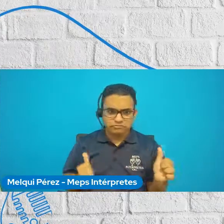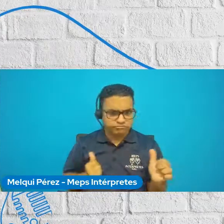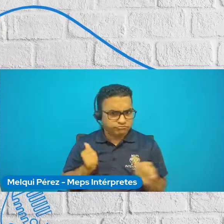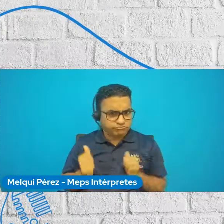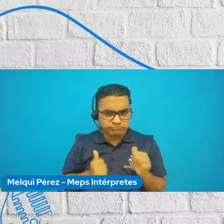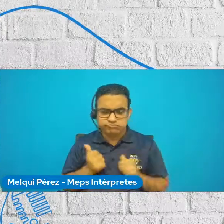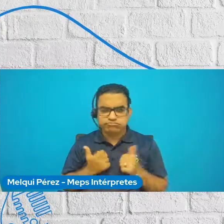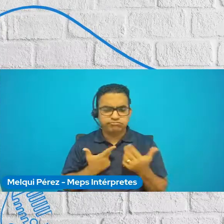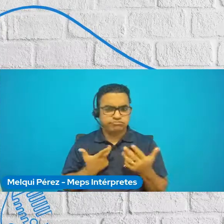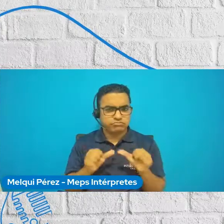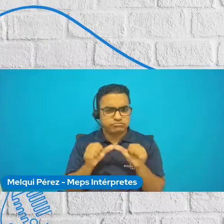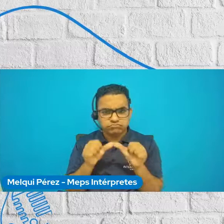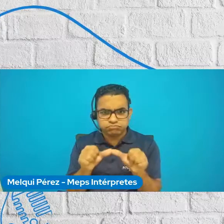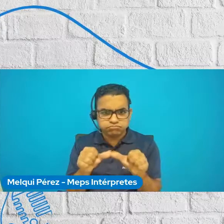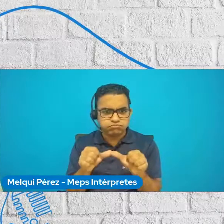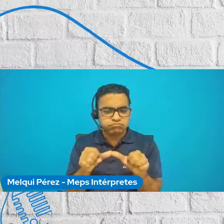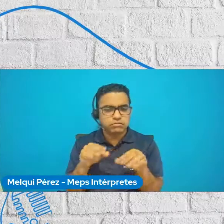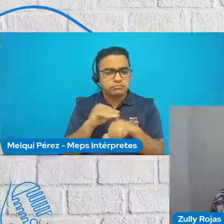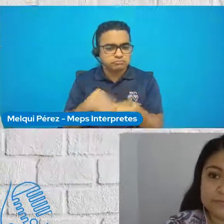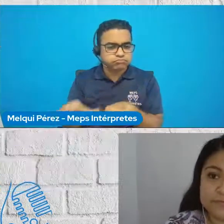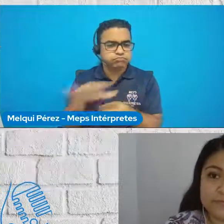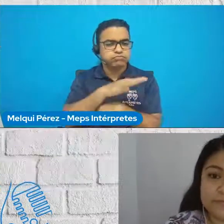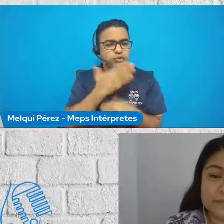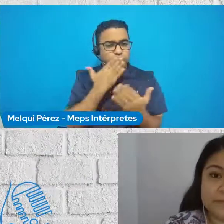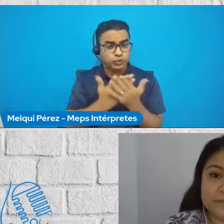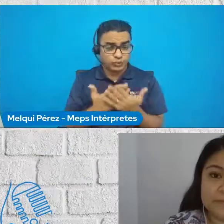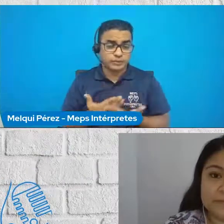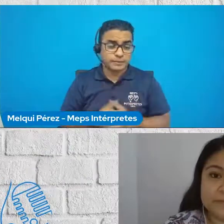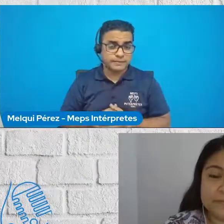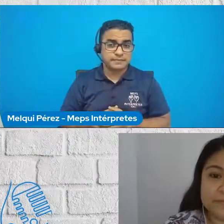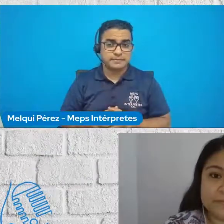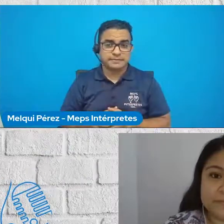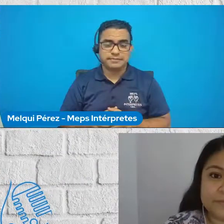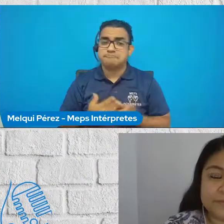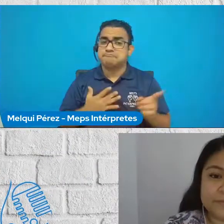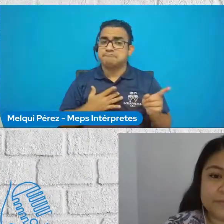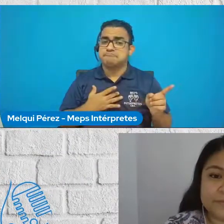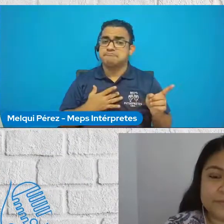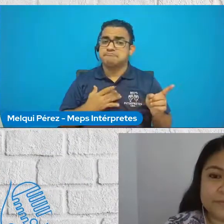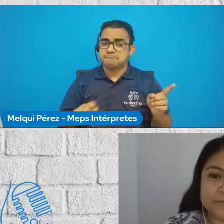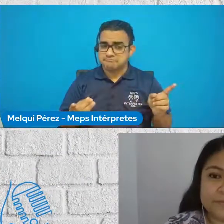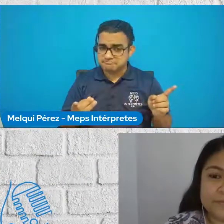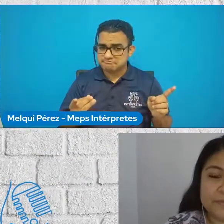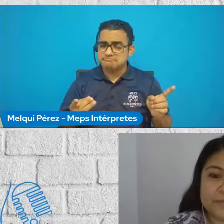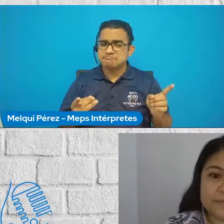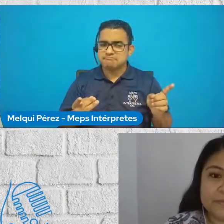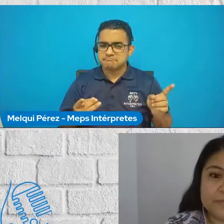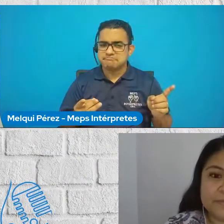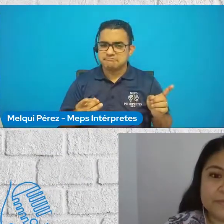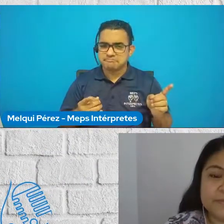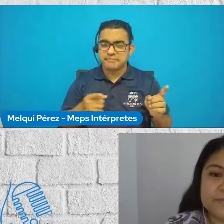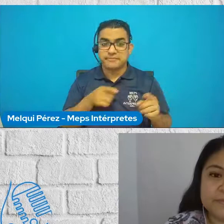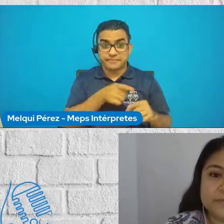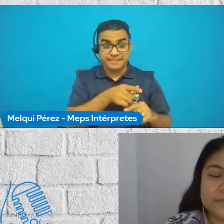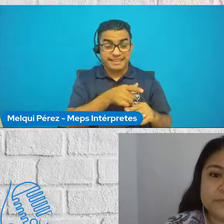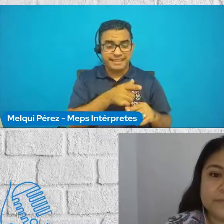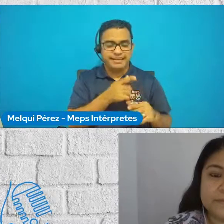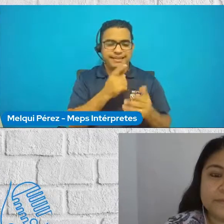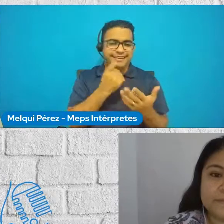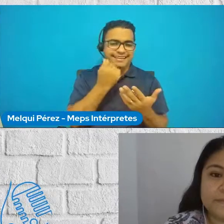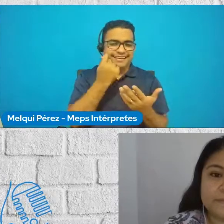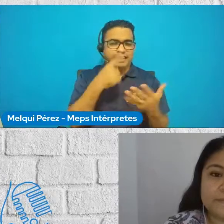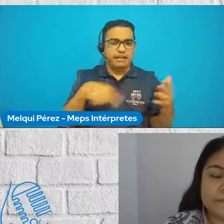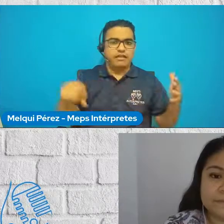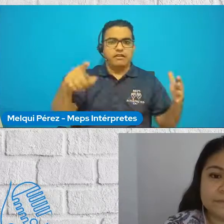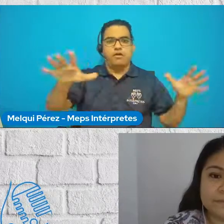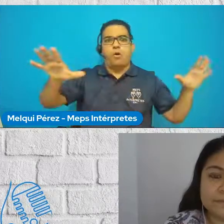dentro de ello y generar bienestar común. Eso me gustaría detenerme también, ¿no? El después de, porque yo entiendo que forman